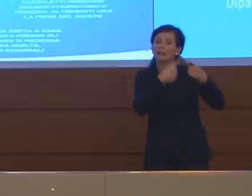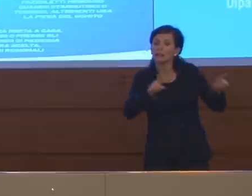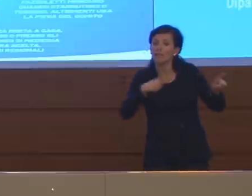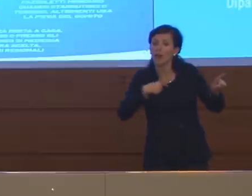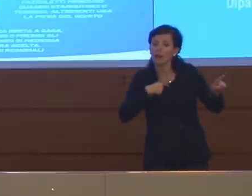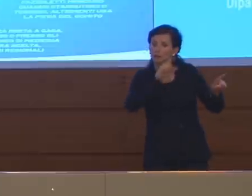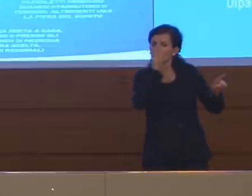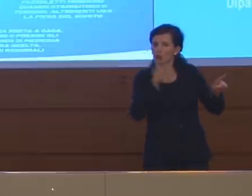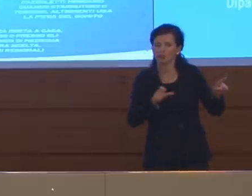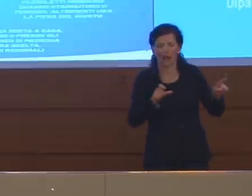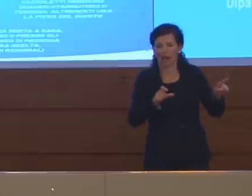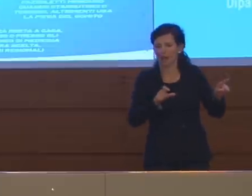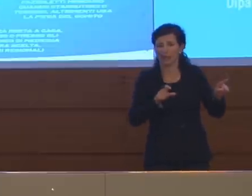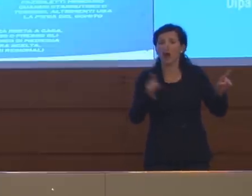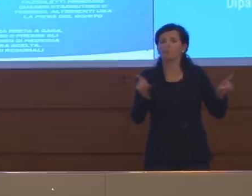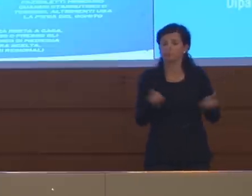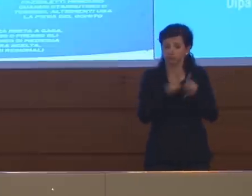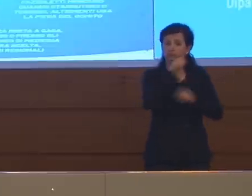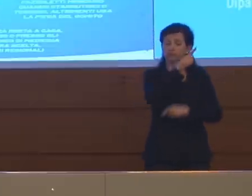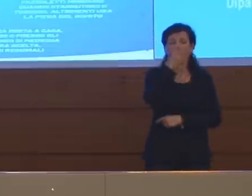diverse dalle nostre, la stessa Francia